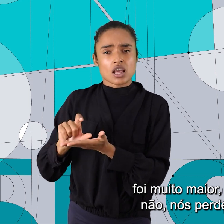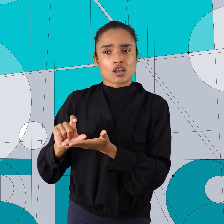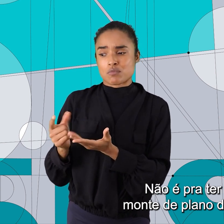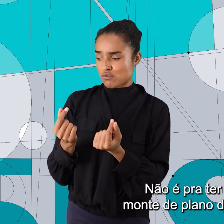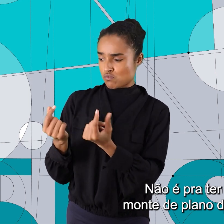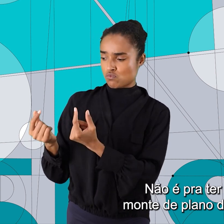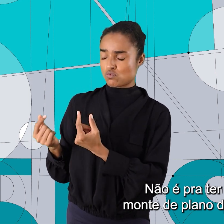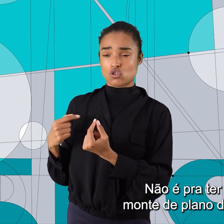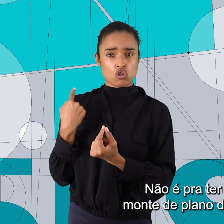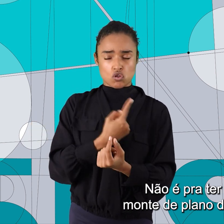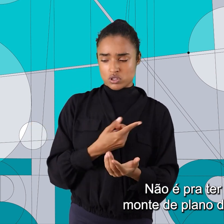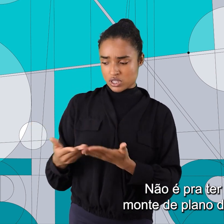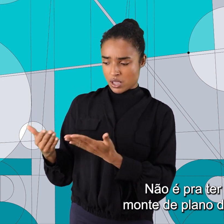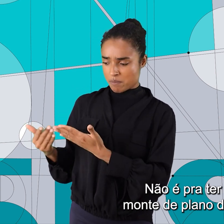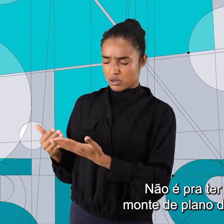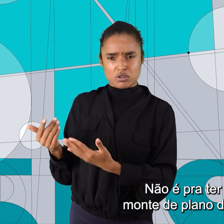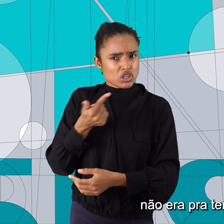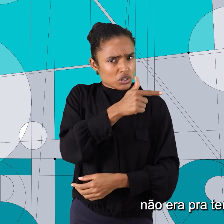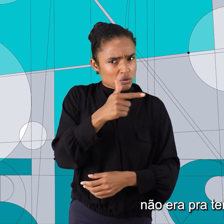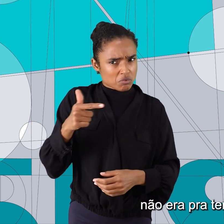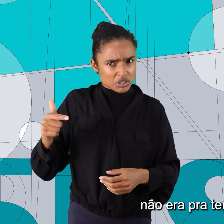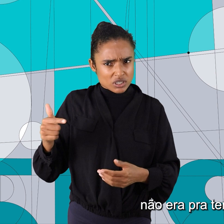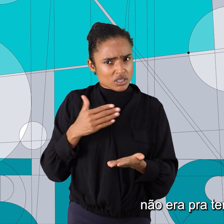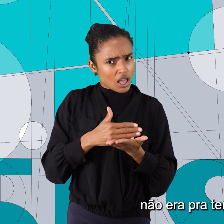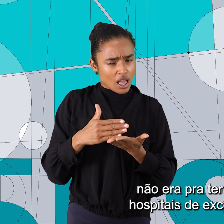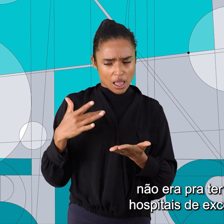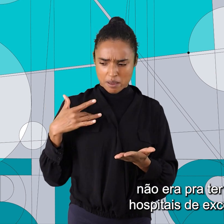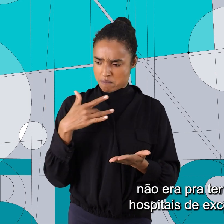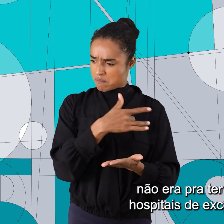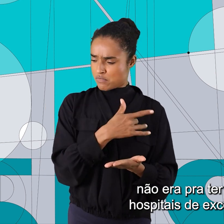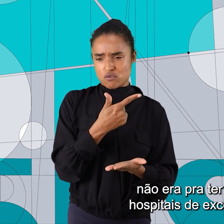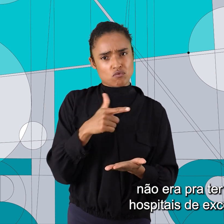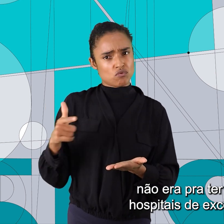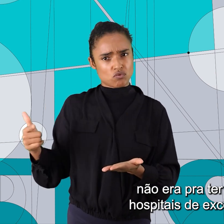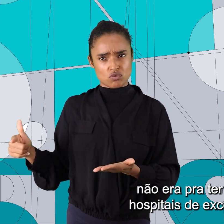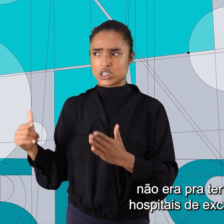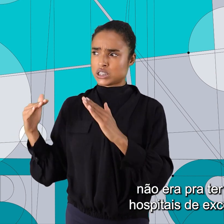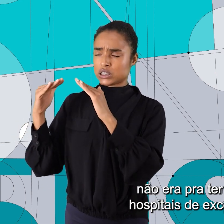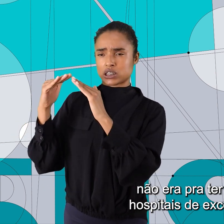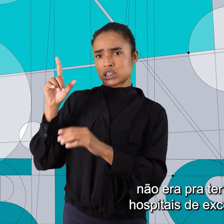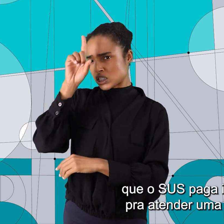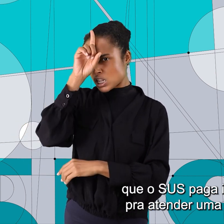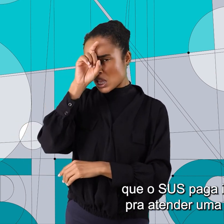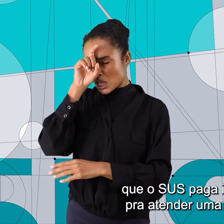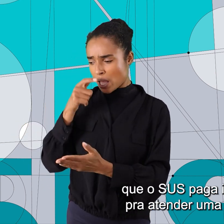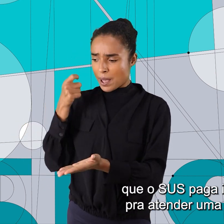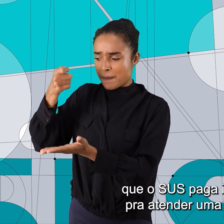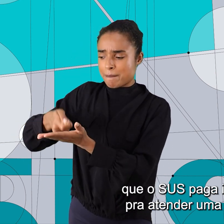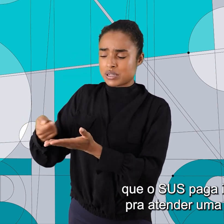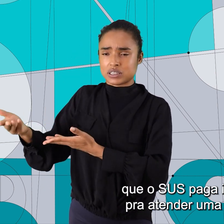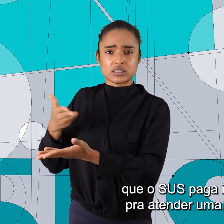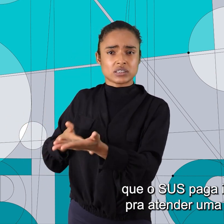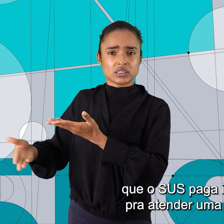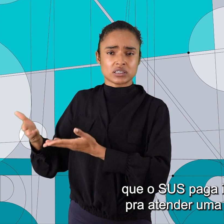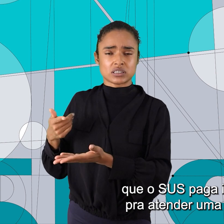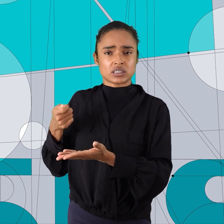perdemos. Não é para ter esse monte de plano de saúde, não era para ter isso, não era para ter esses hospitais de excelência que o SUS paga, inclusive,